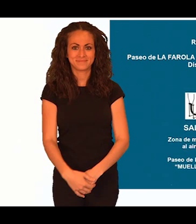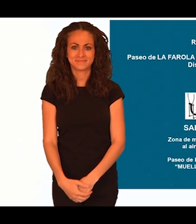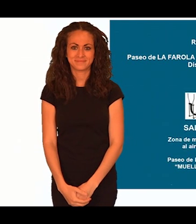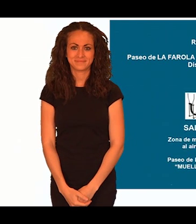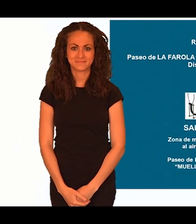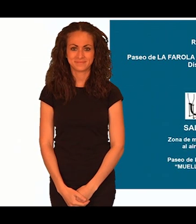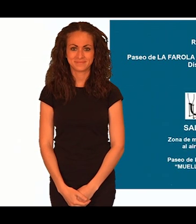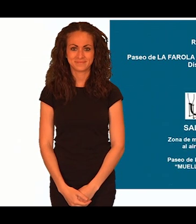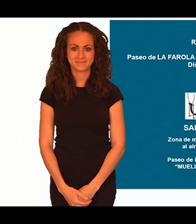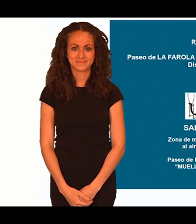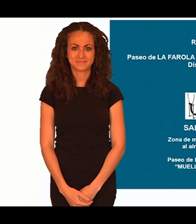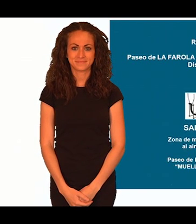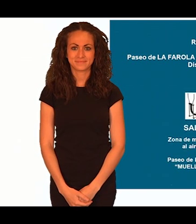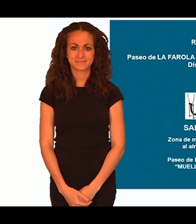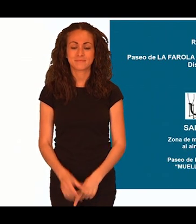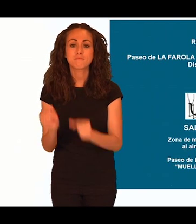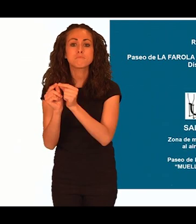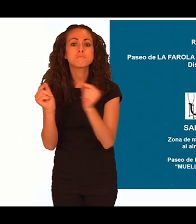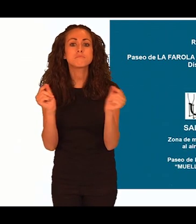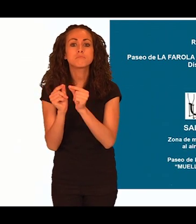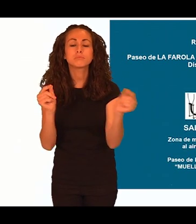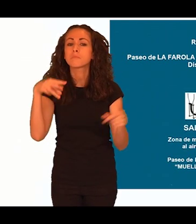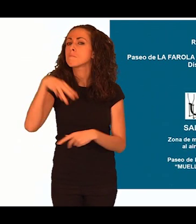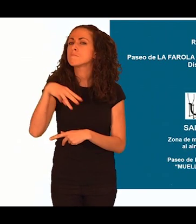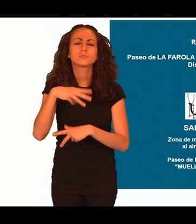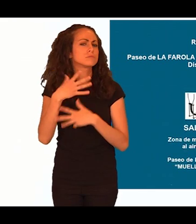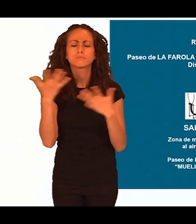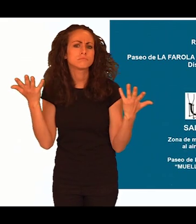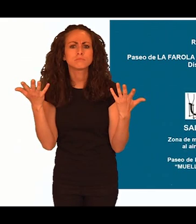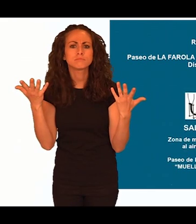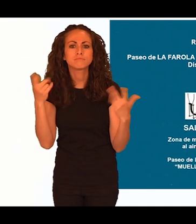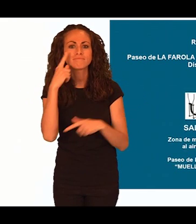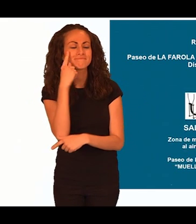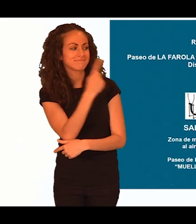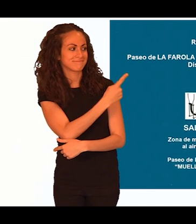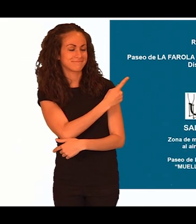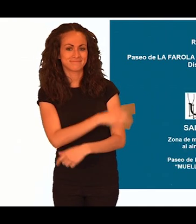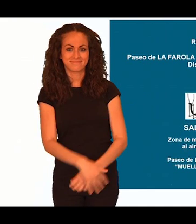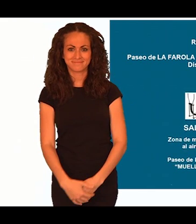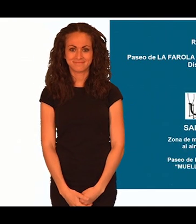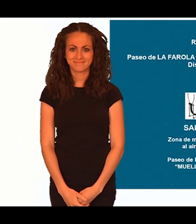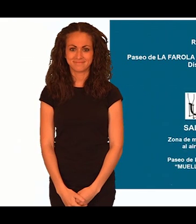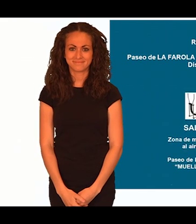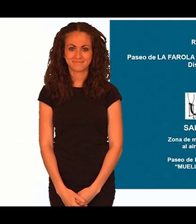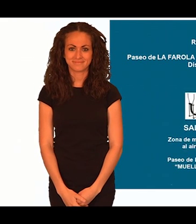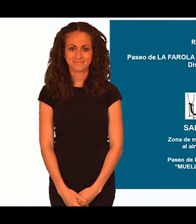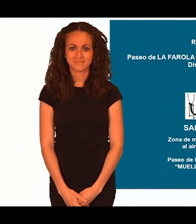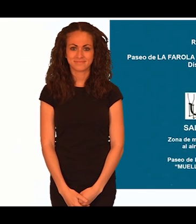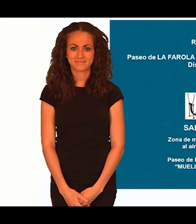Picasso a la altura de la caleta La distancia a recorrer será de 1.400 metros Antes de comenzar la